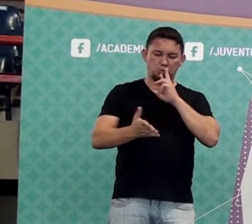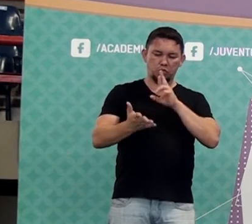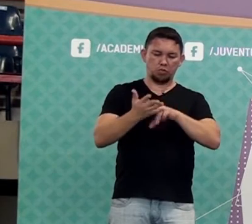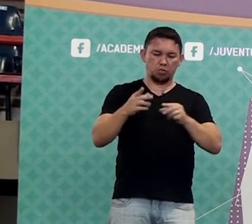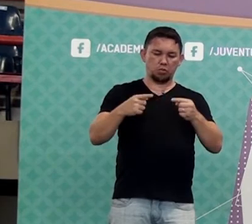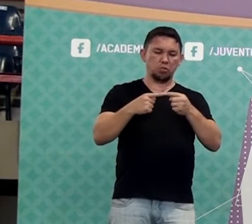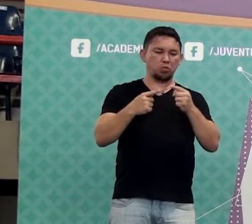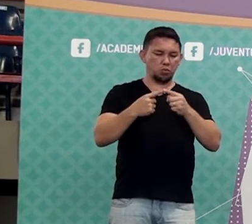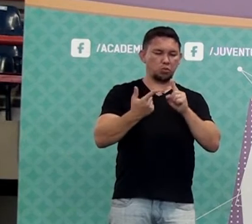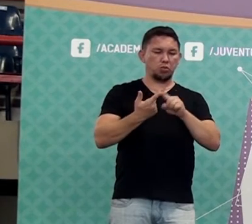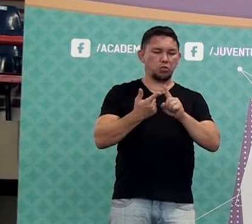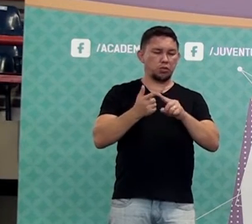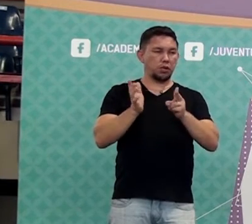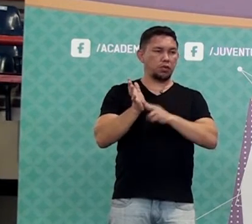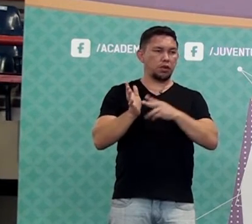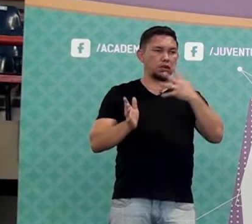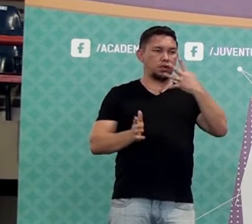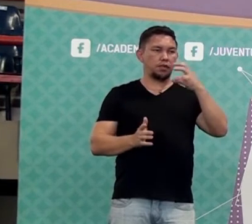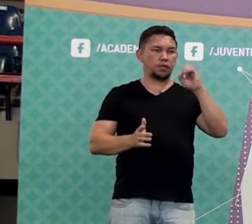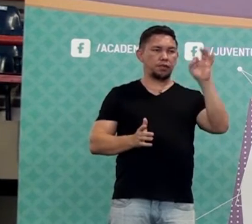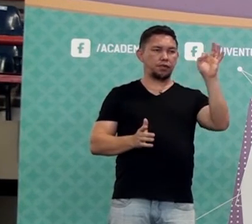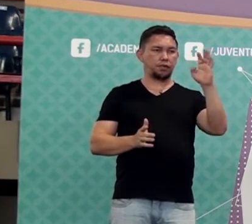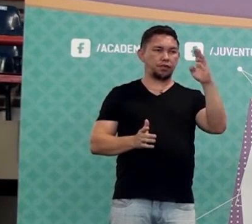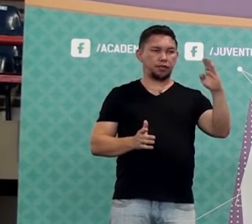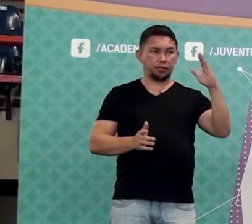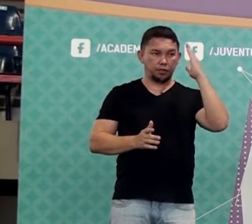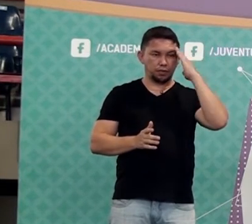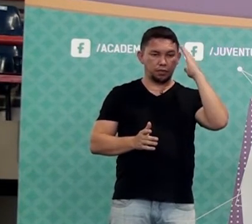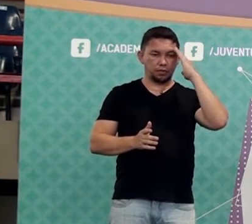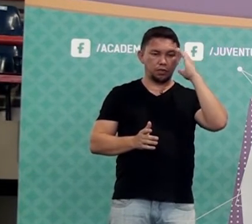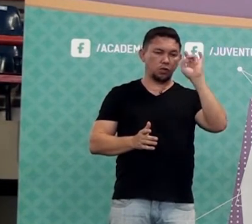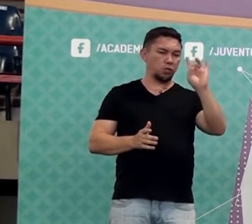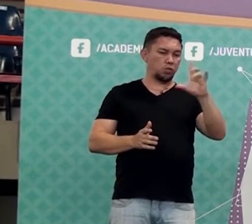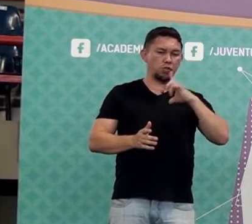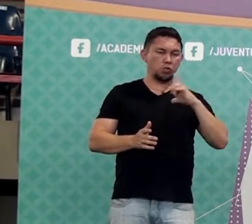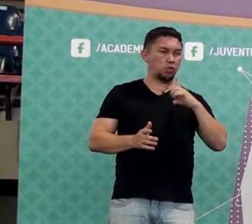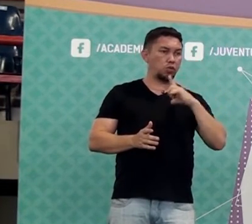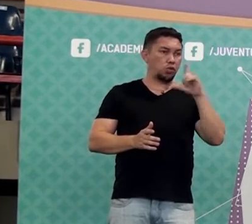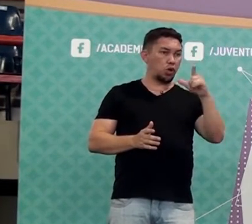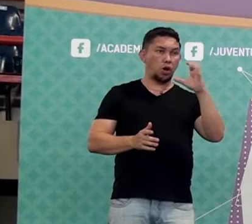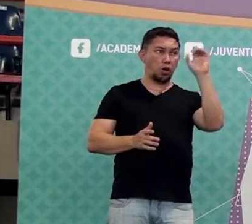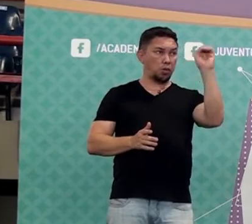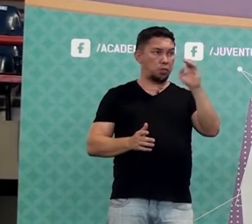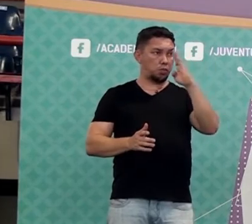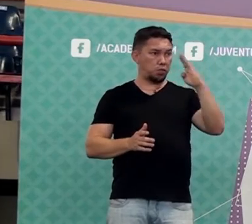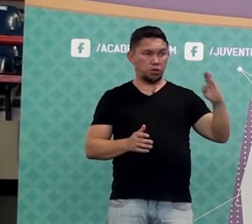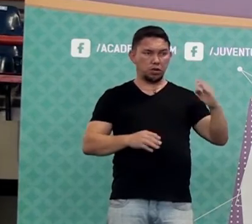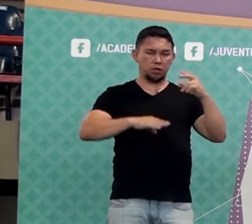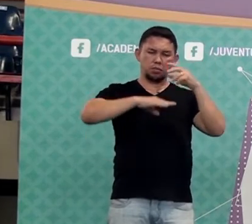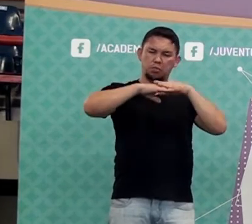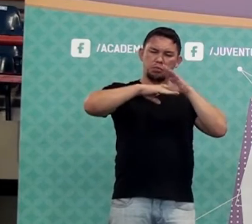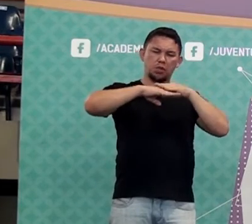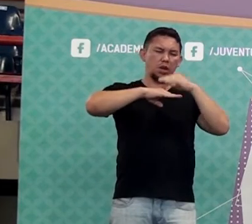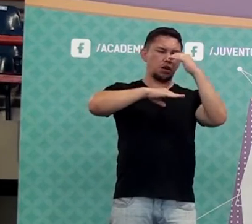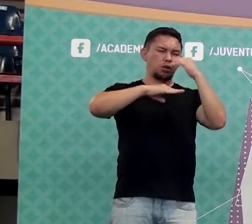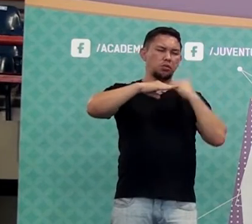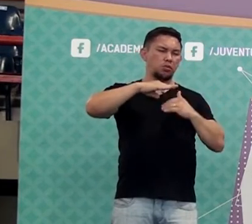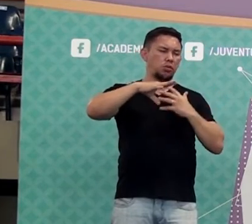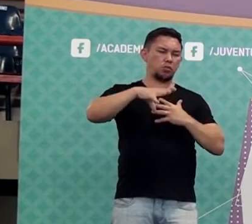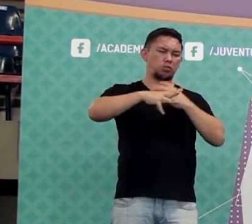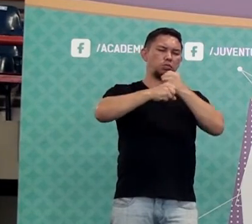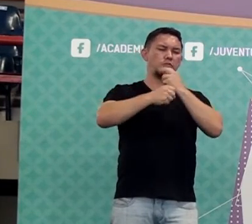Ficou claro, pessoal? Mas eu quero que você entenda que porcentagem é apenas uma divisão. Divida 2 por 5 que você tem a resposta.